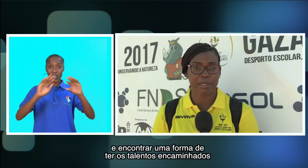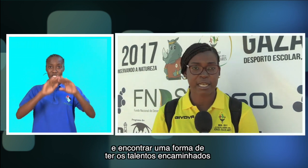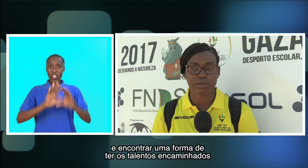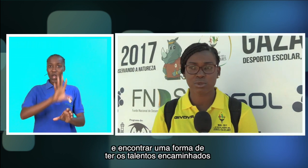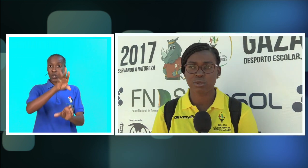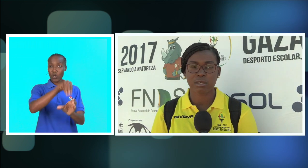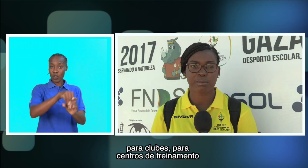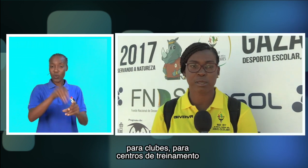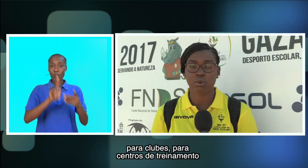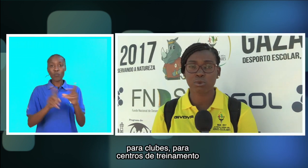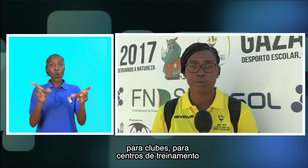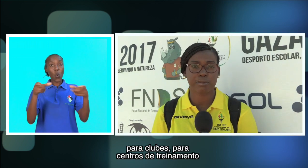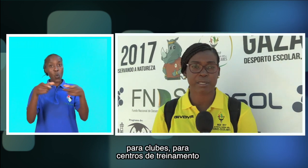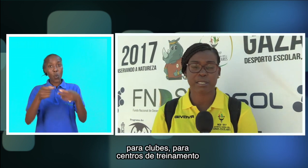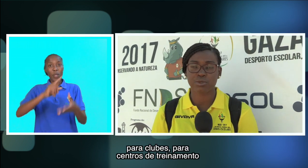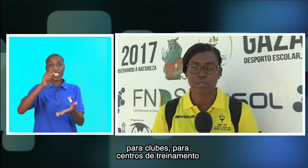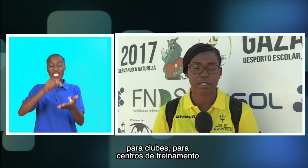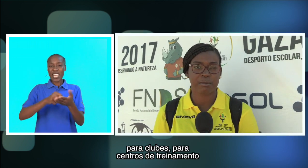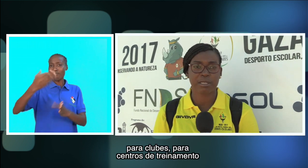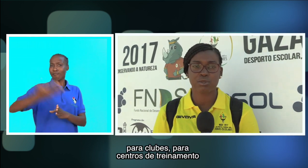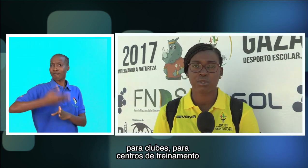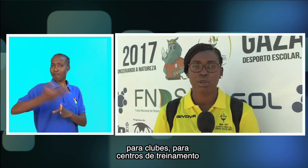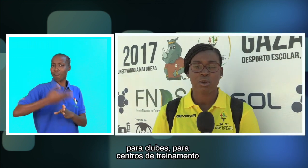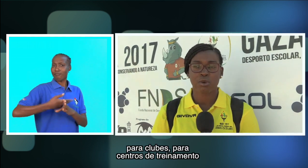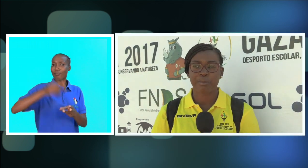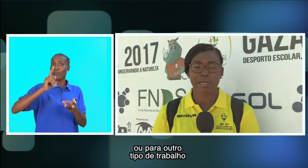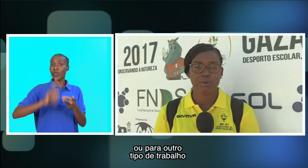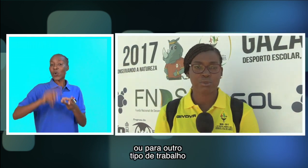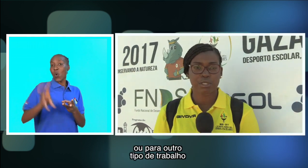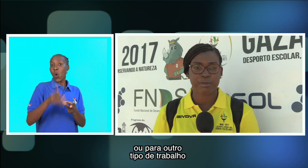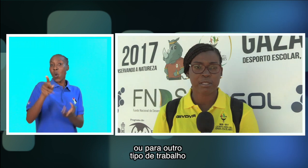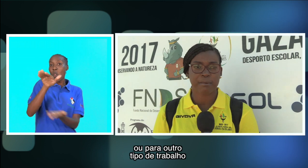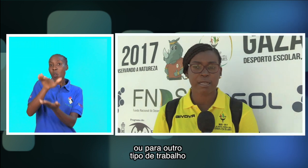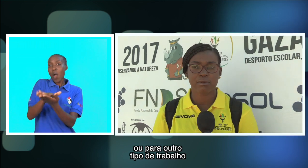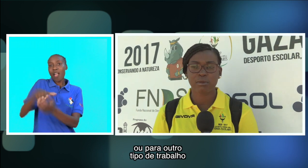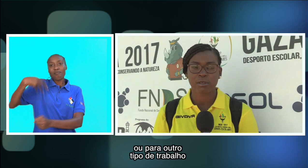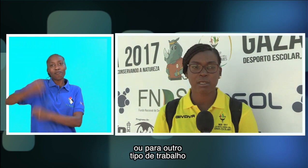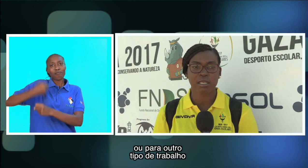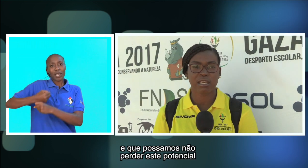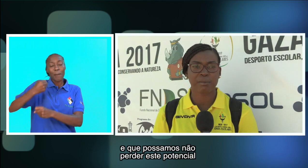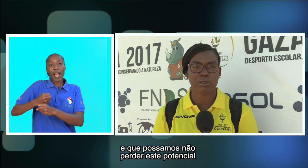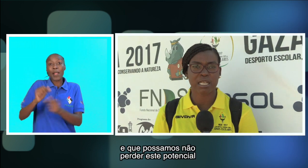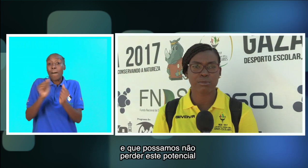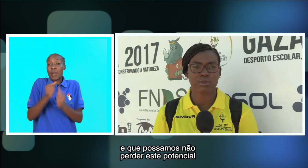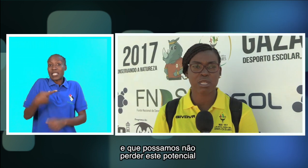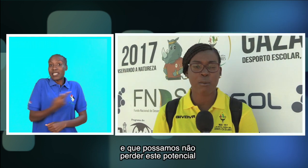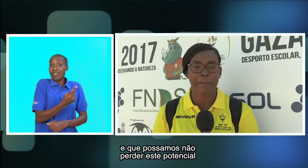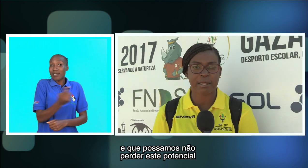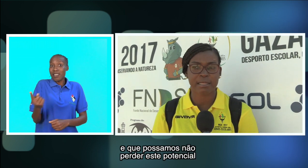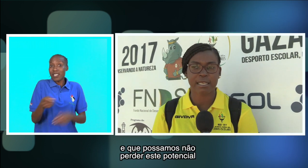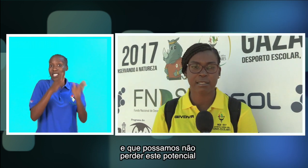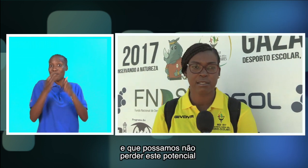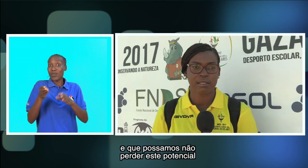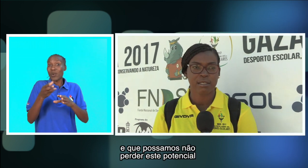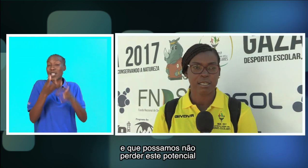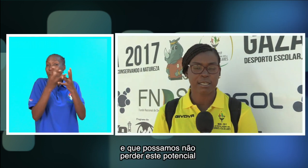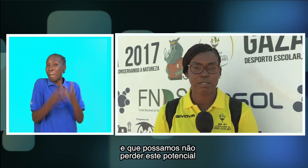encaminhados para clubes, para centros de treinamentos ou para outros tipos de trabalho. E que possamos não perder este